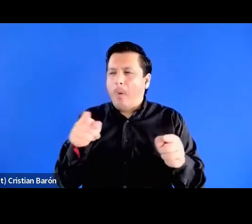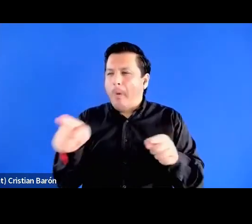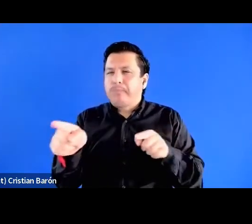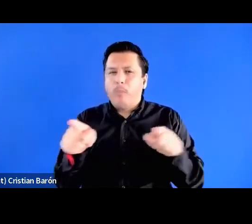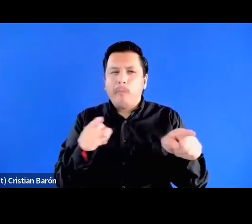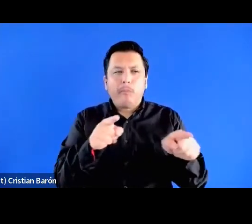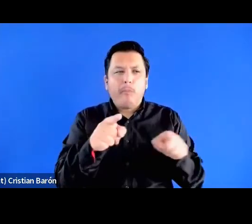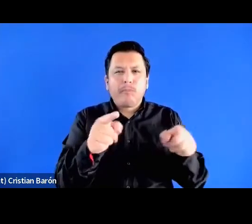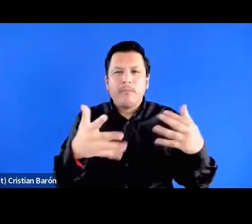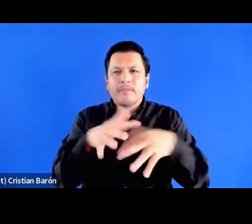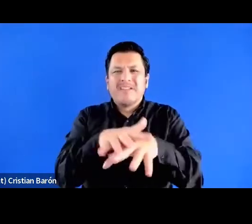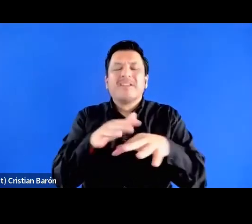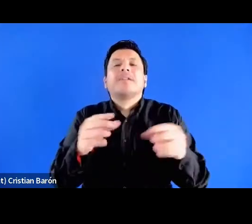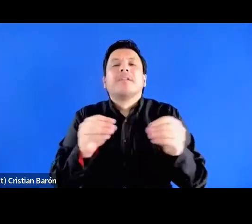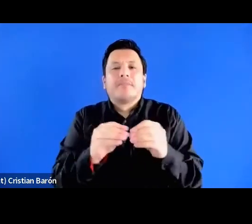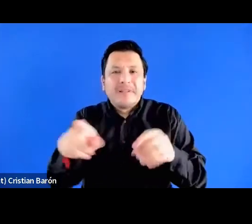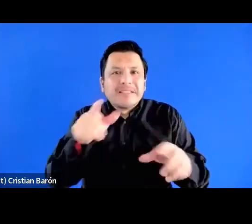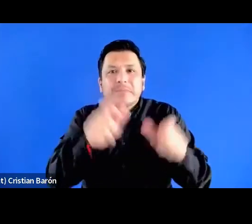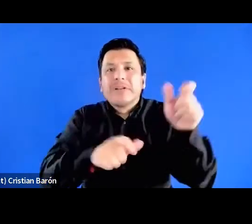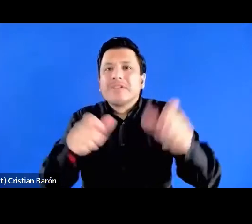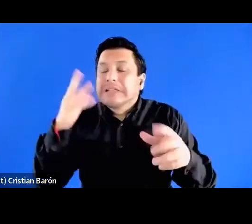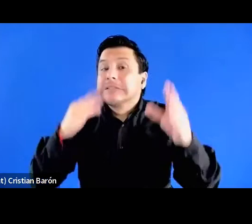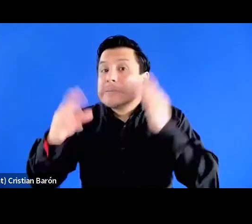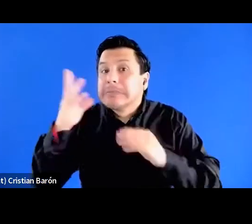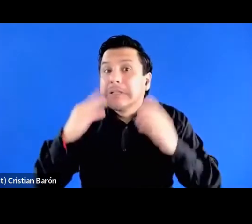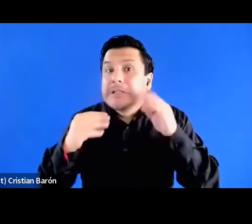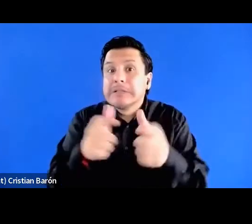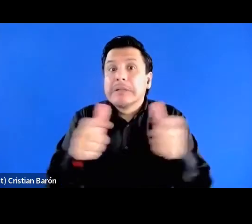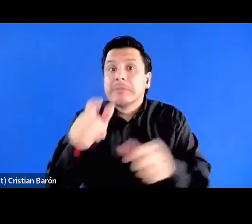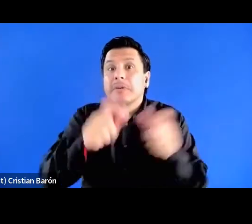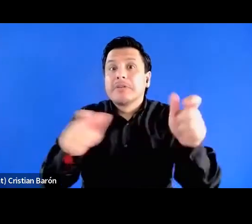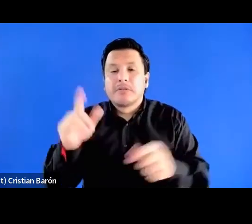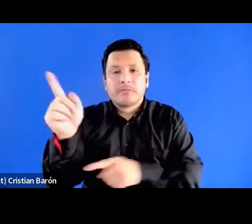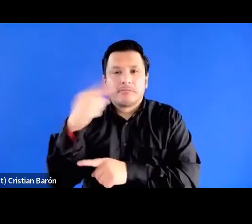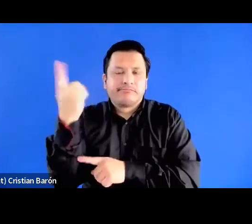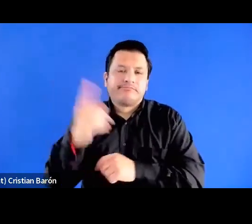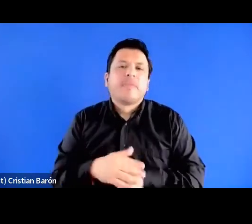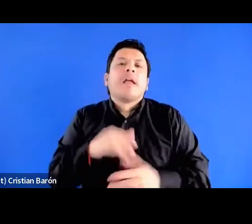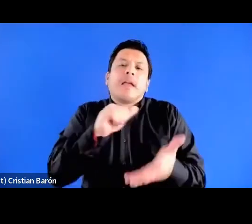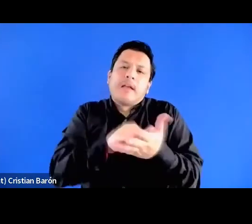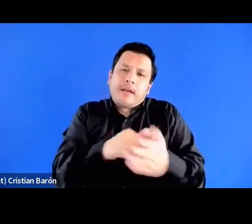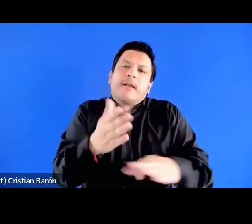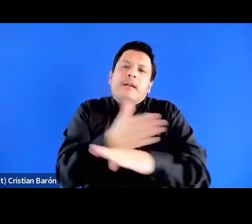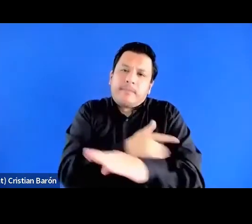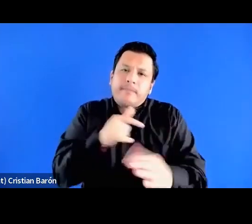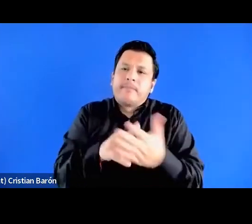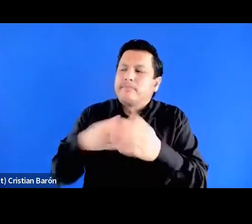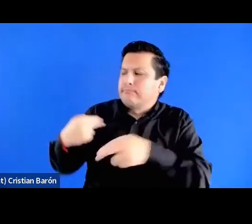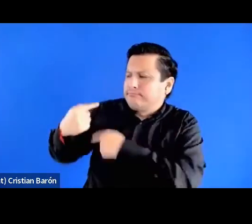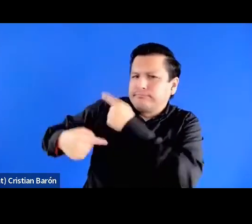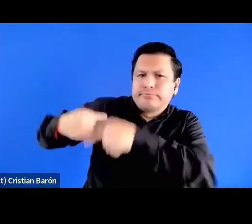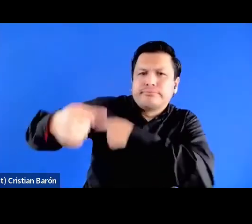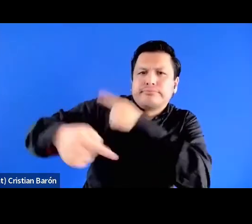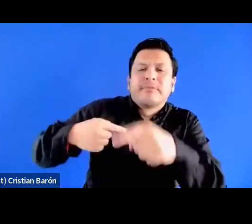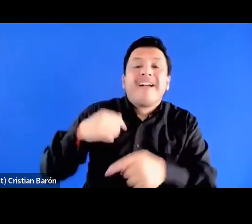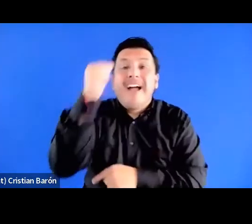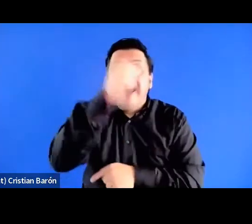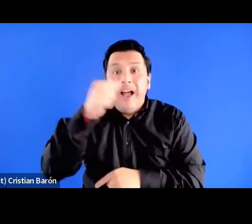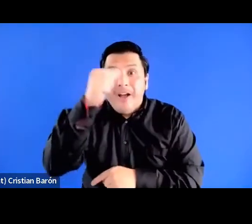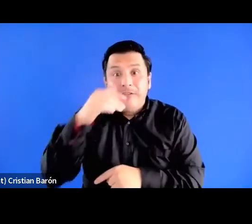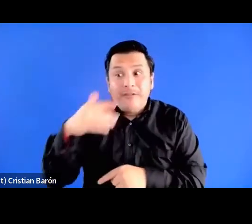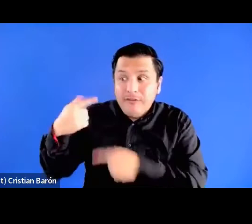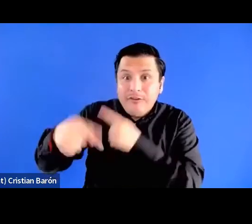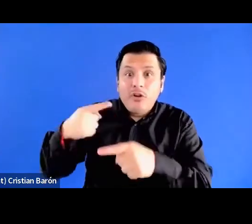experiencia de la mayoría de su población. De ello, han mostrado conciencia las nuevas generaciones afrocolombianas al